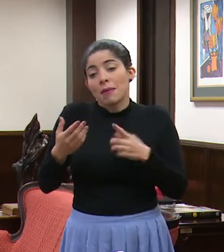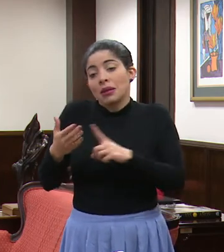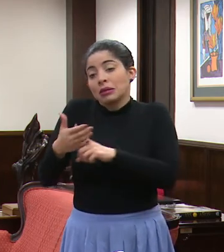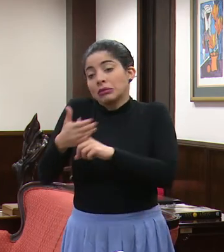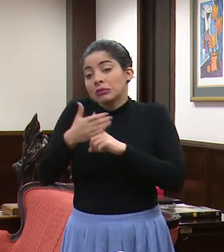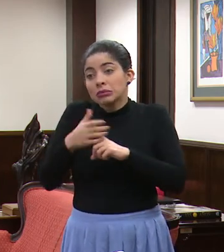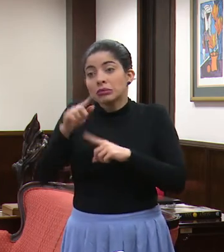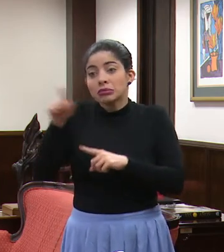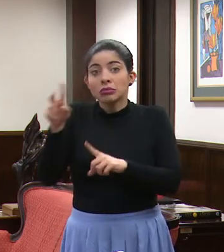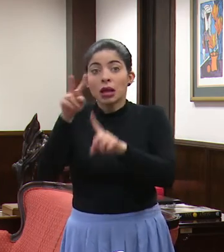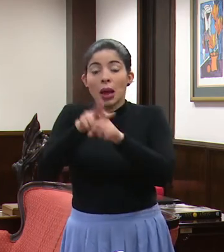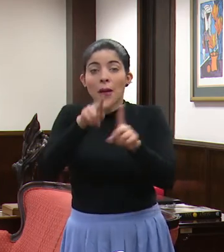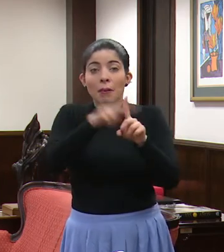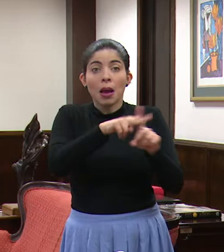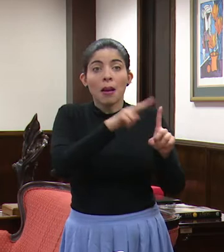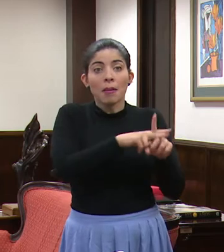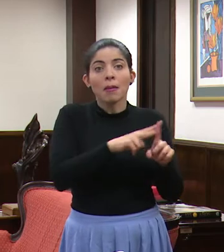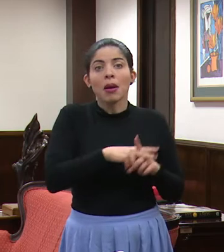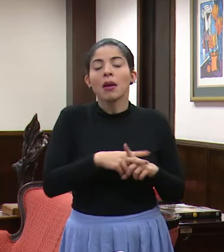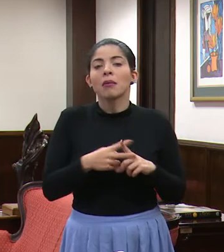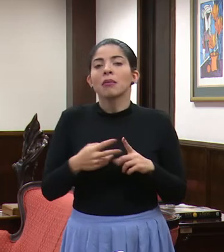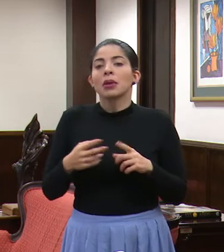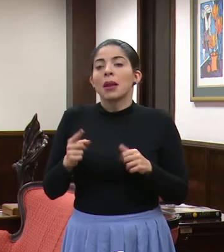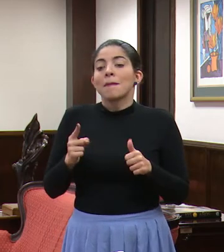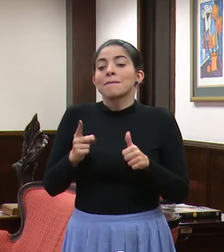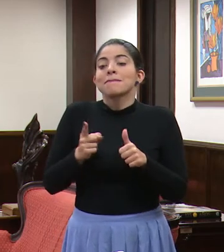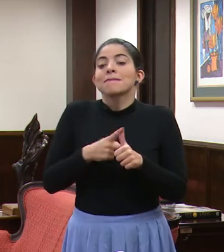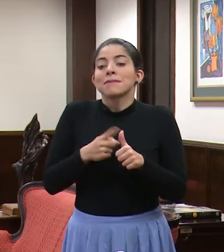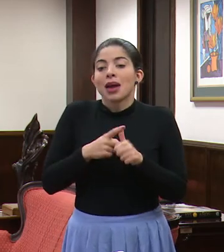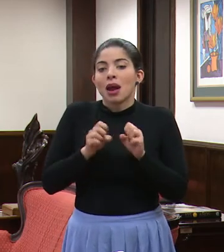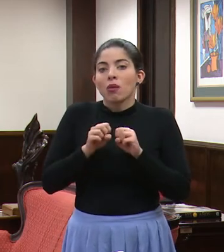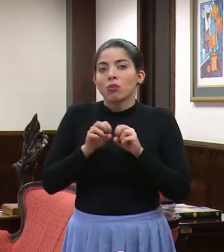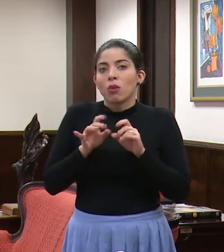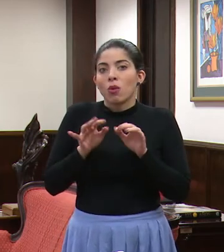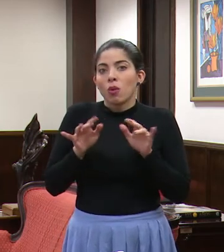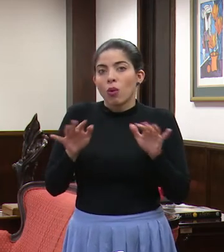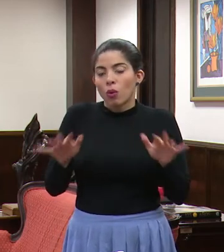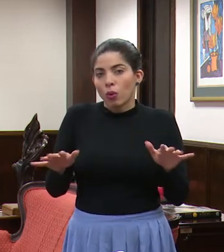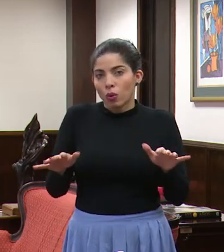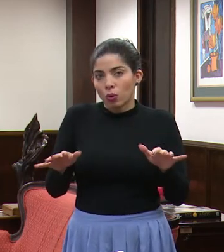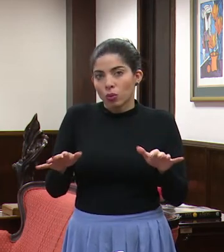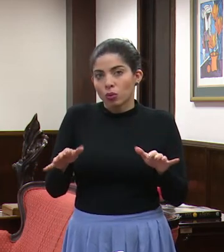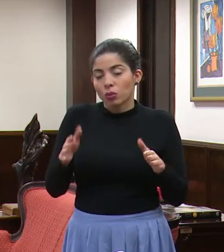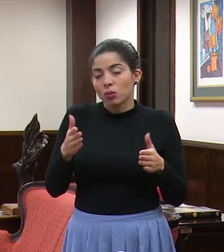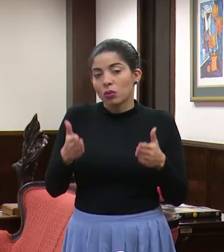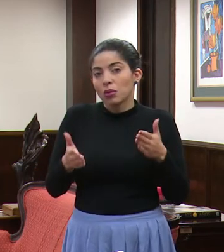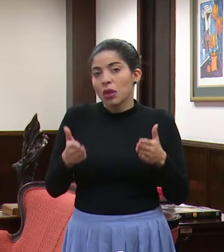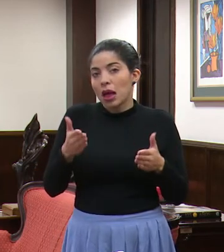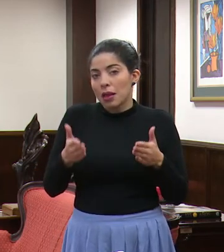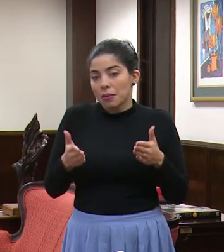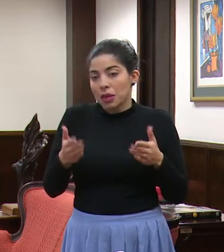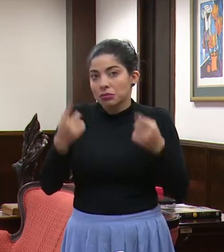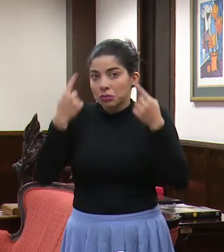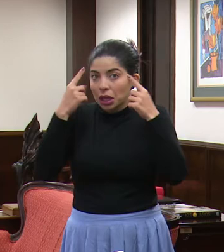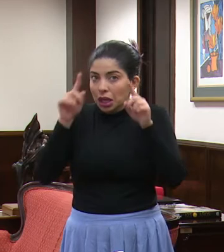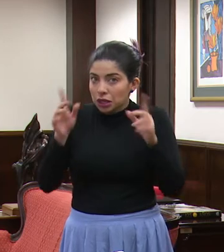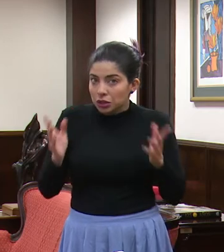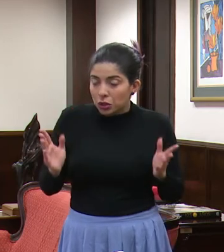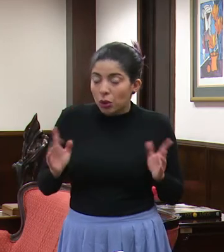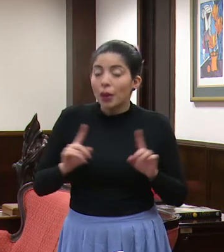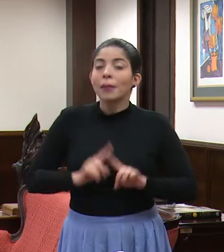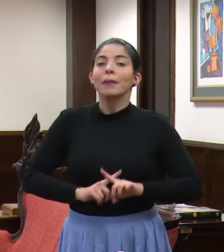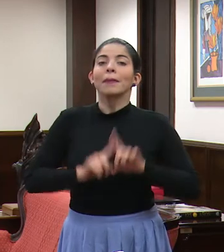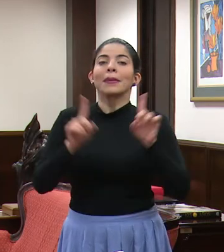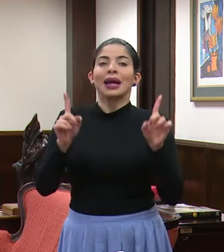contención hayan sido, por decirlo de alguna manera, en la primera ola, ¿verdad?, hayamos tenido éxito, pero